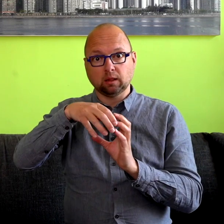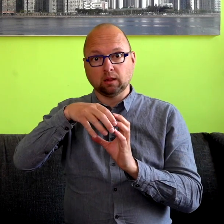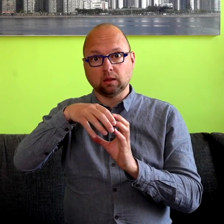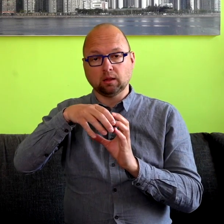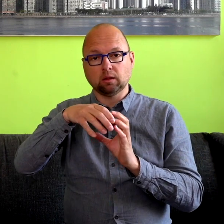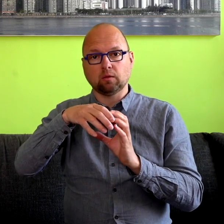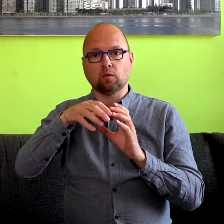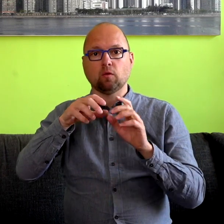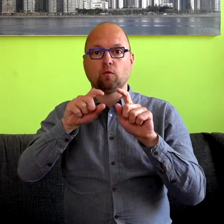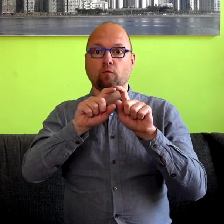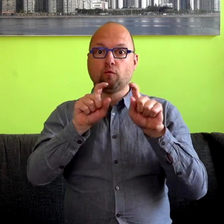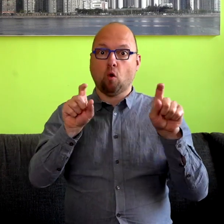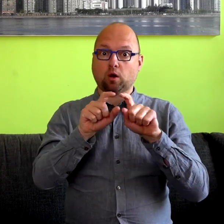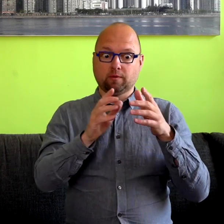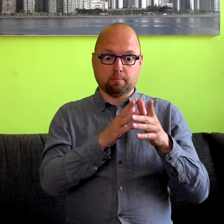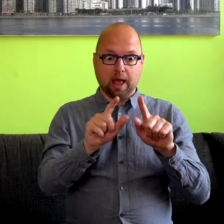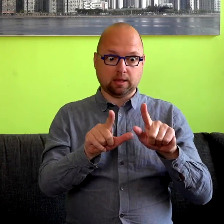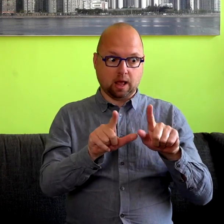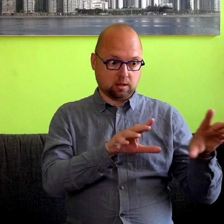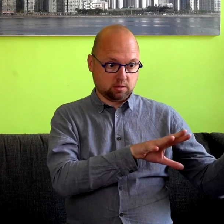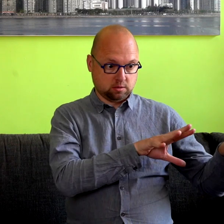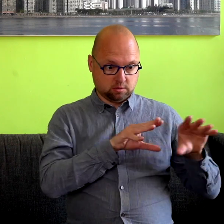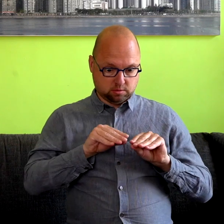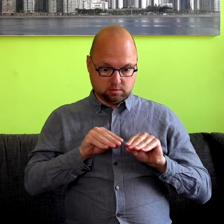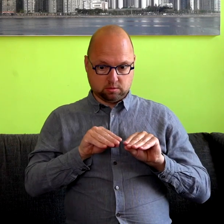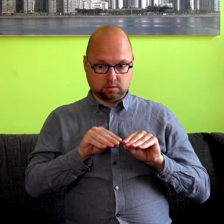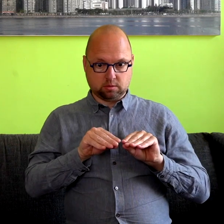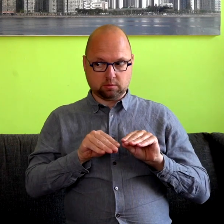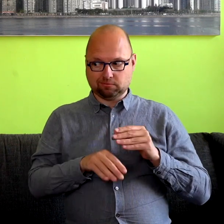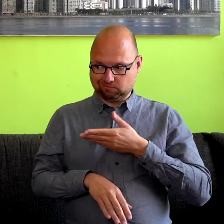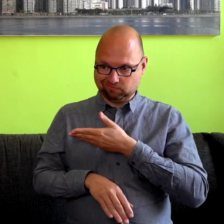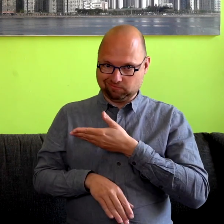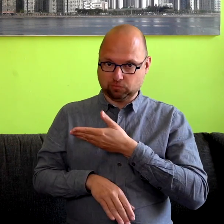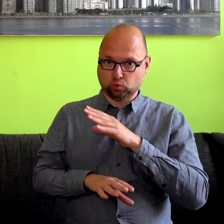nemen en die combineren met onze spraak, zoals ik eigenlijk nu doe.